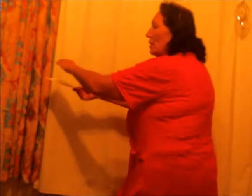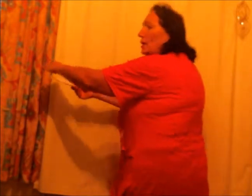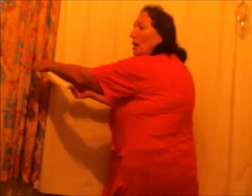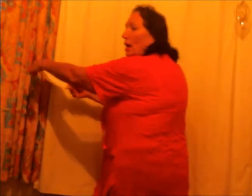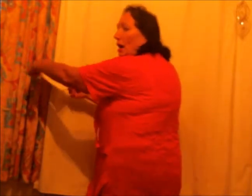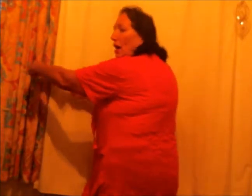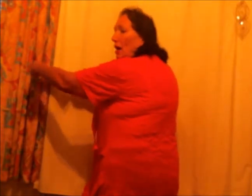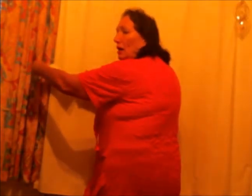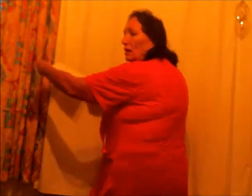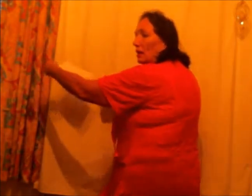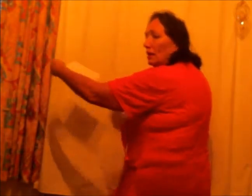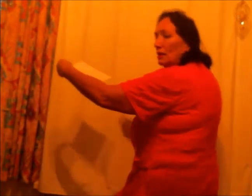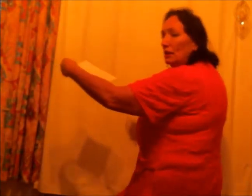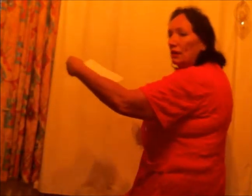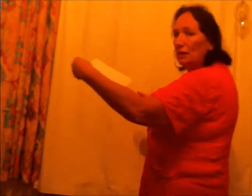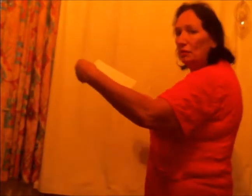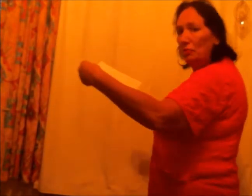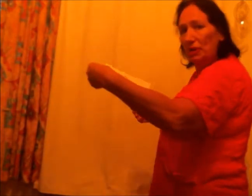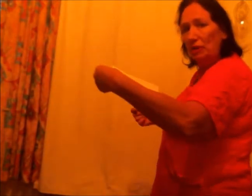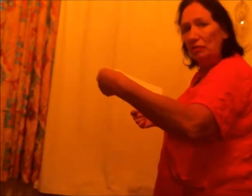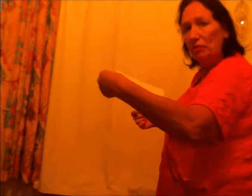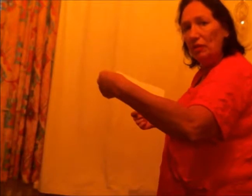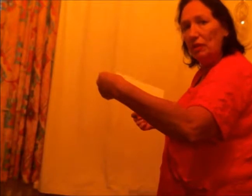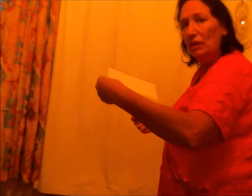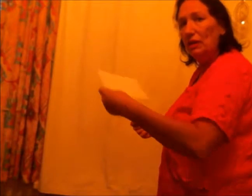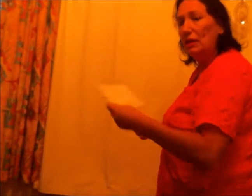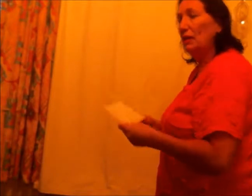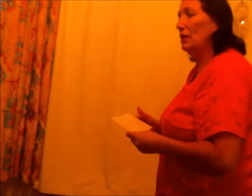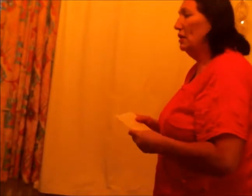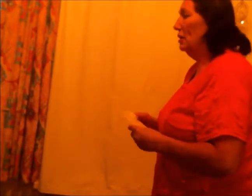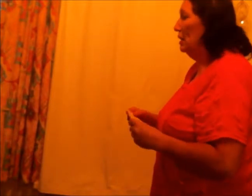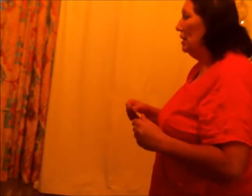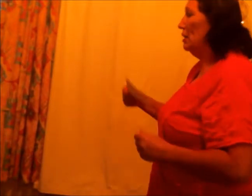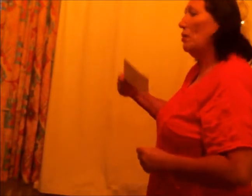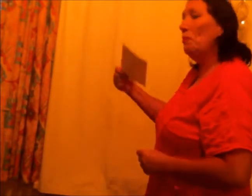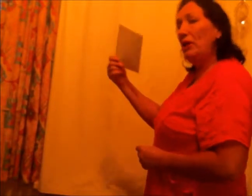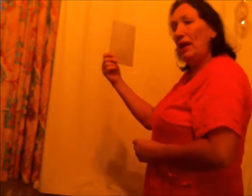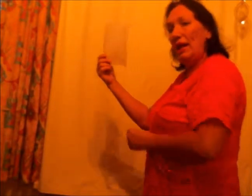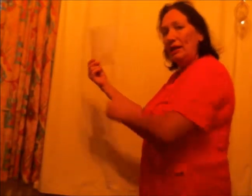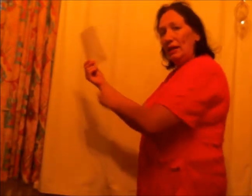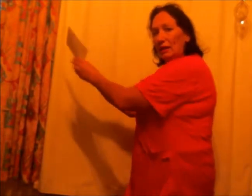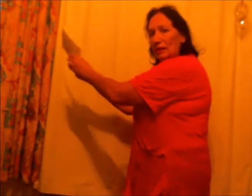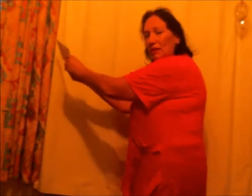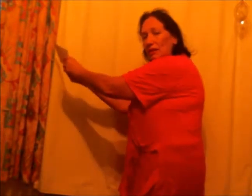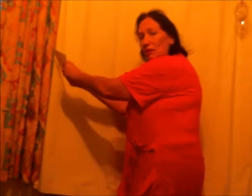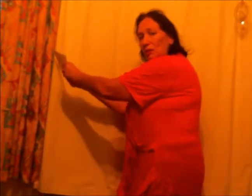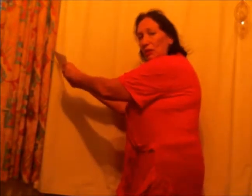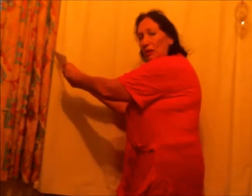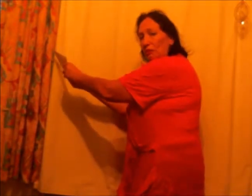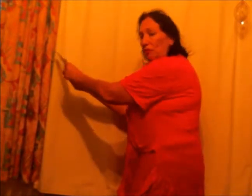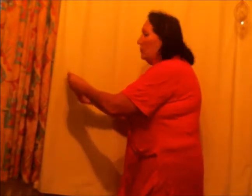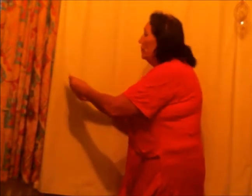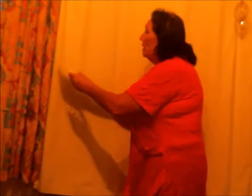haal de brief. Ik breng. Ik de brief. Ik